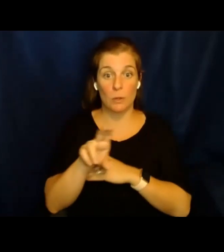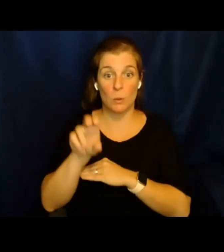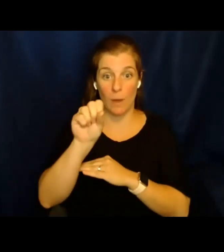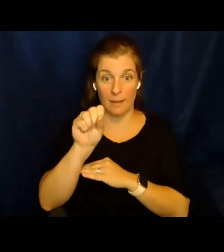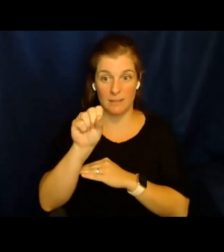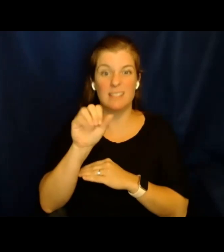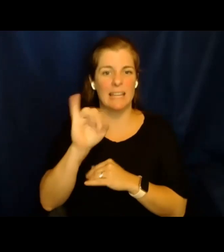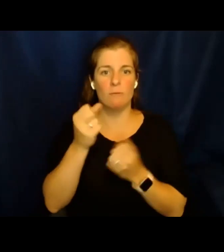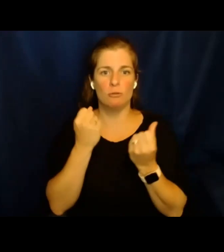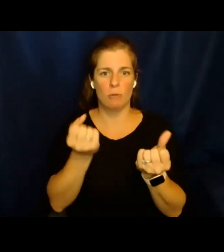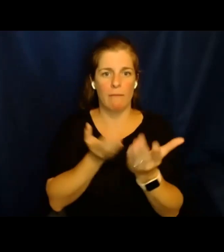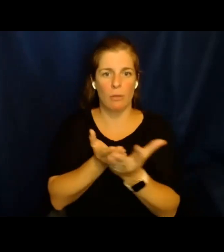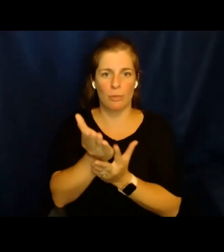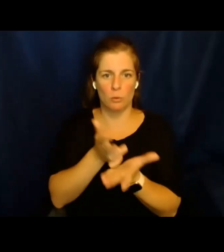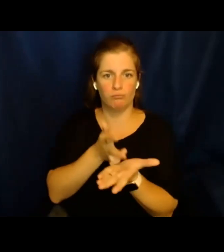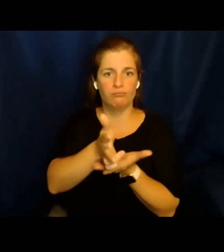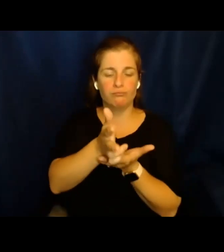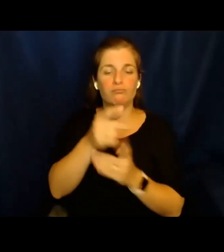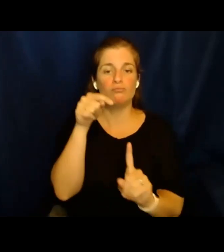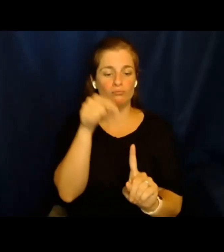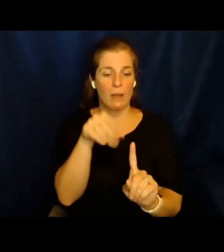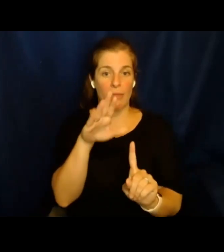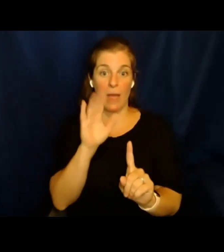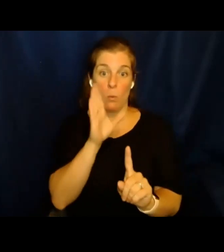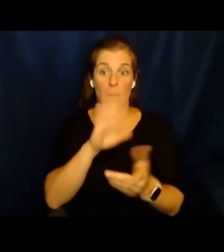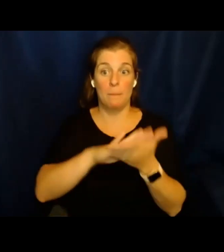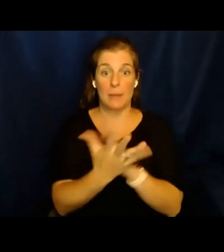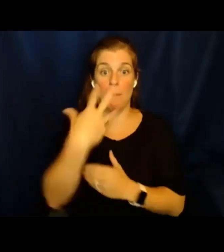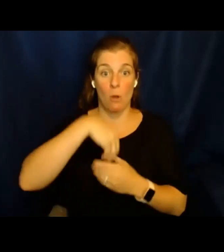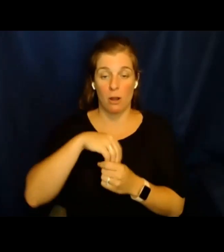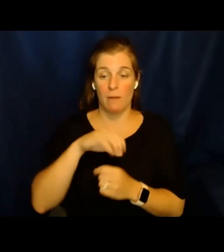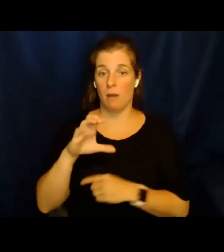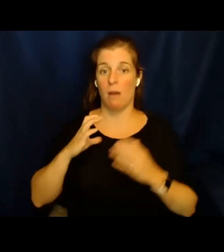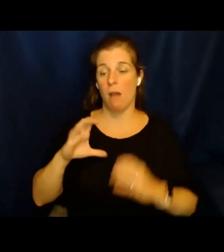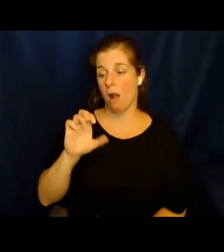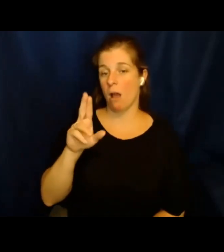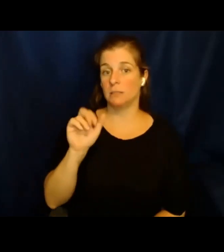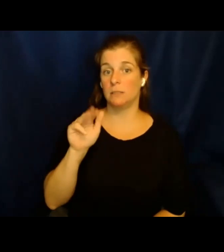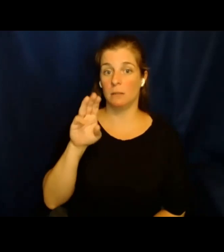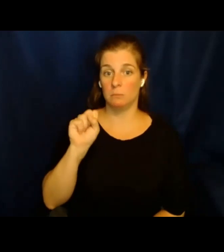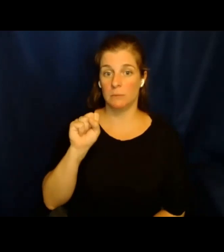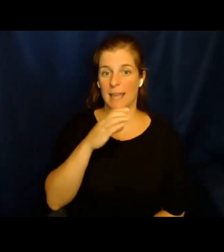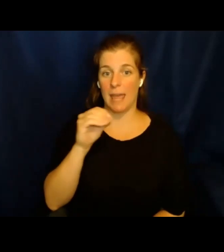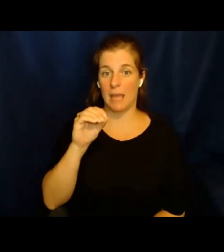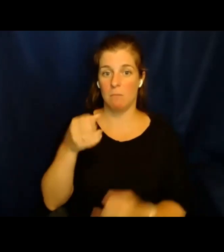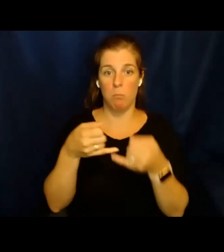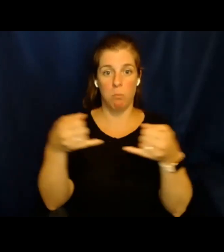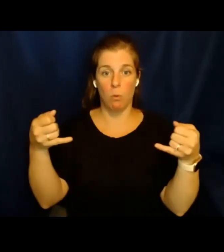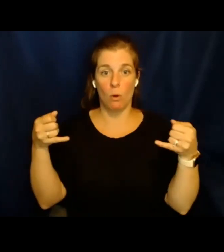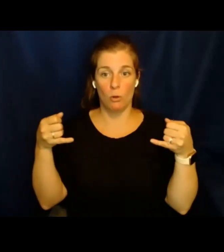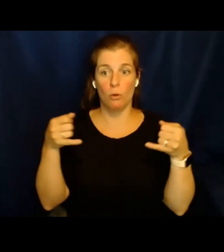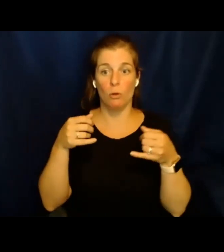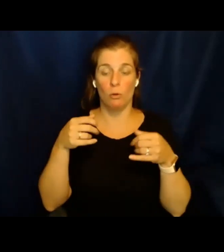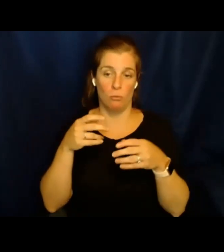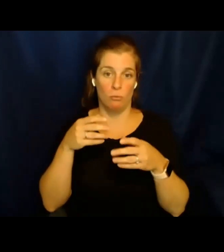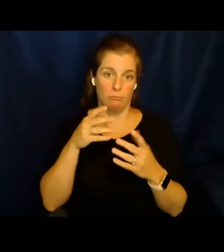en un punto físico de entrada, punto de entrada, bueno, puerto de entrada. Entonces eso sería parte del ICE